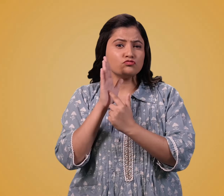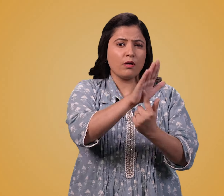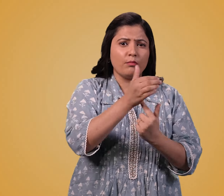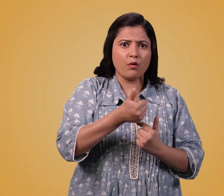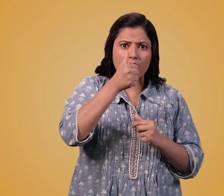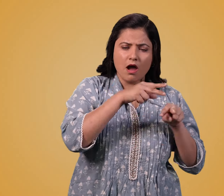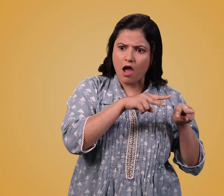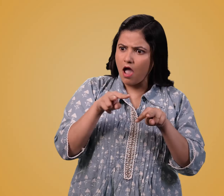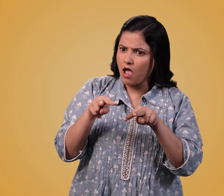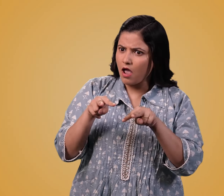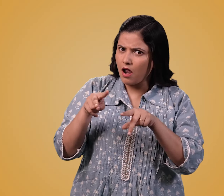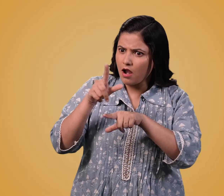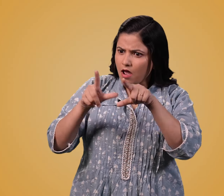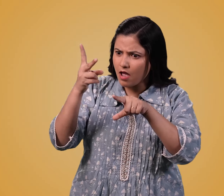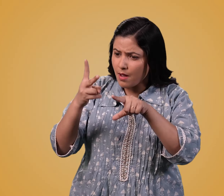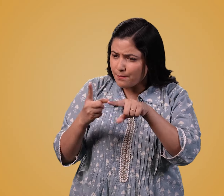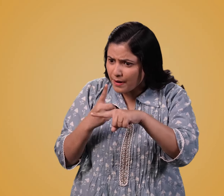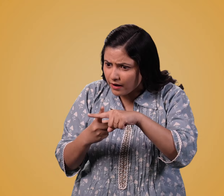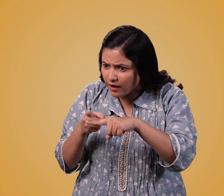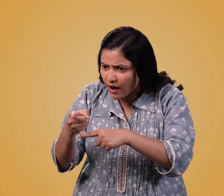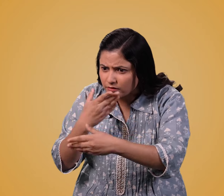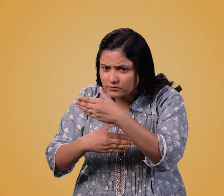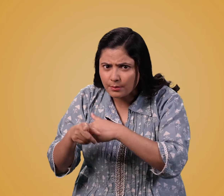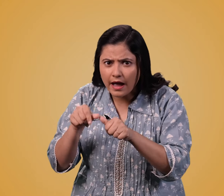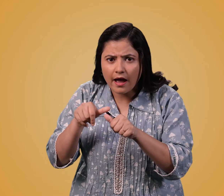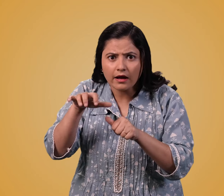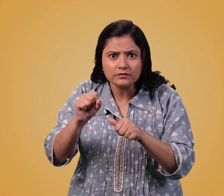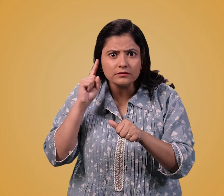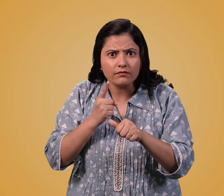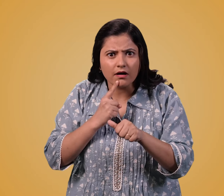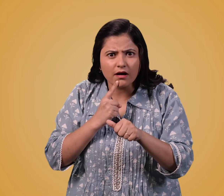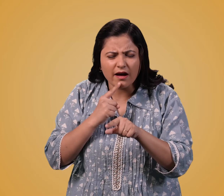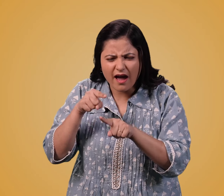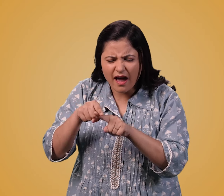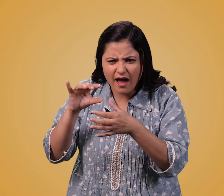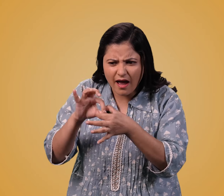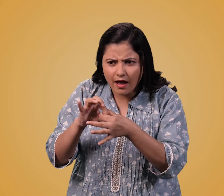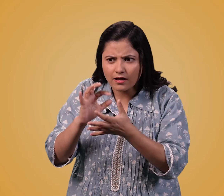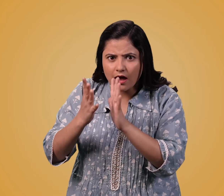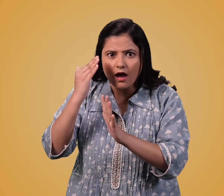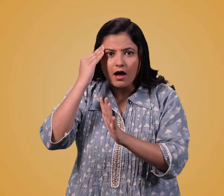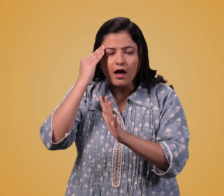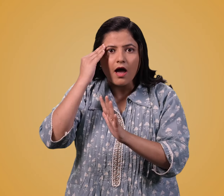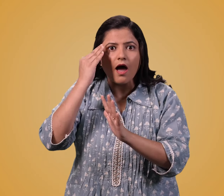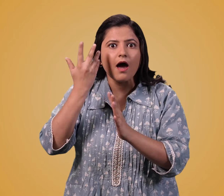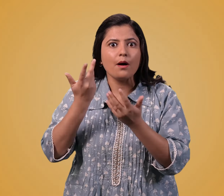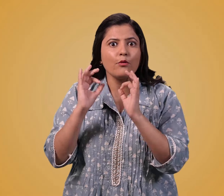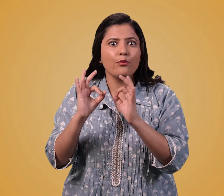कोशल में एक बढ़ावा देख सकते हैं और सुगमेता के प्रती अपना जुकाव दिखा कर अपने बॉस को इंप्रेस कर सकते